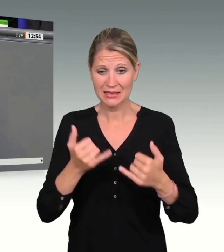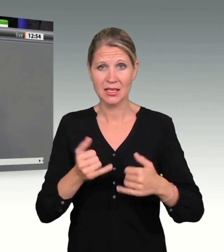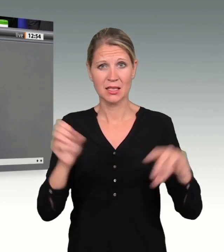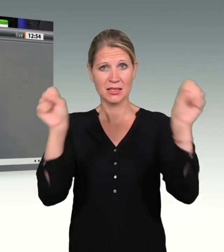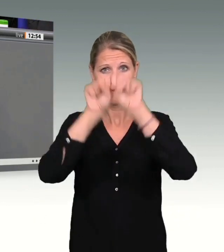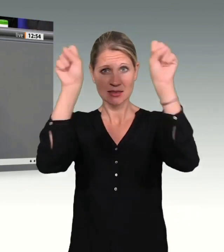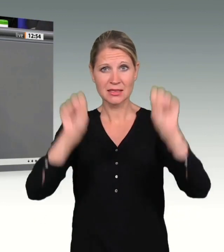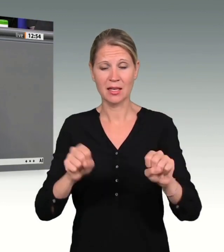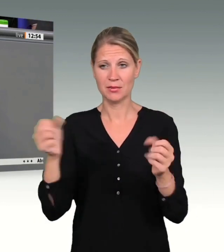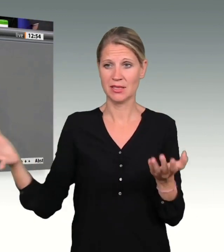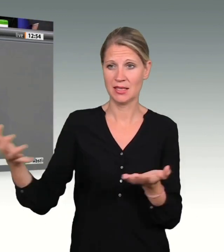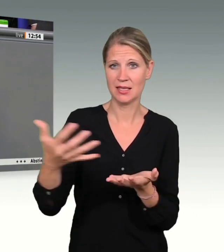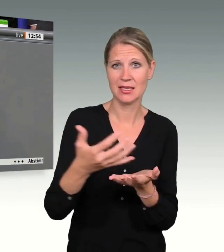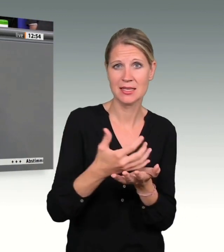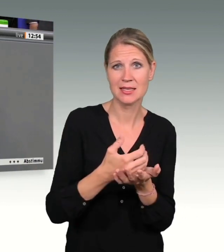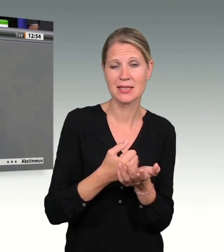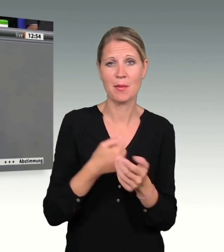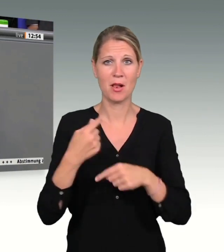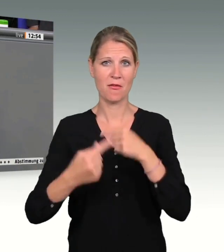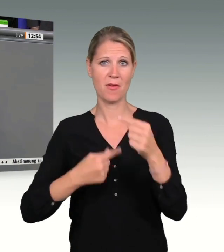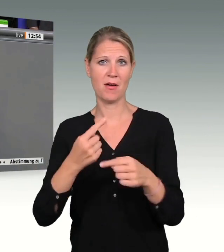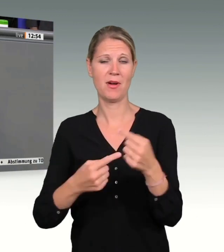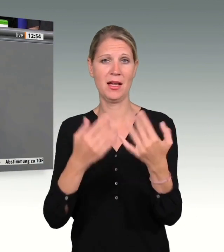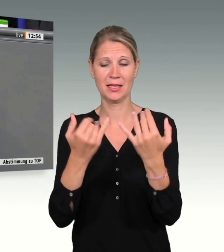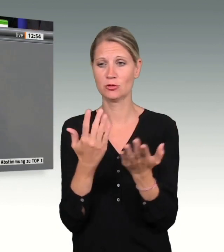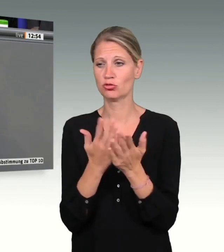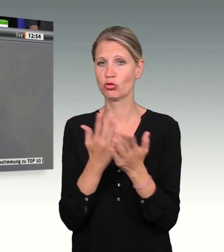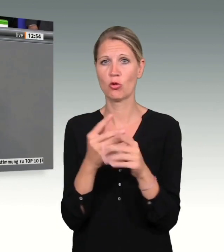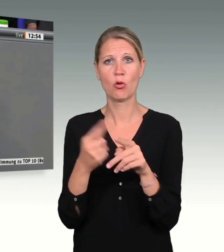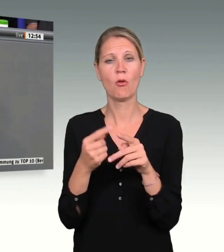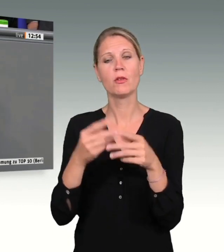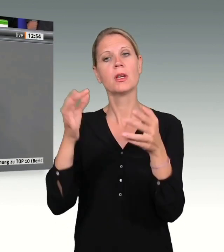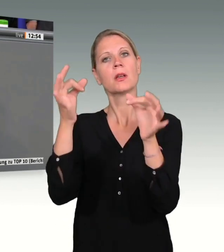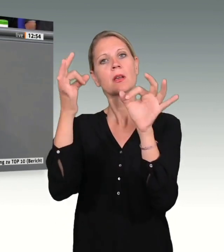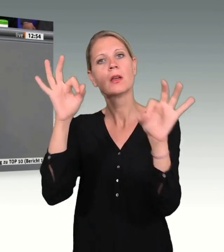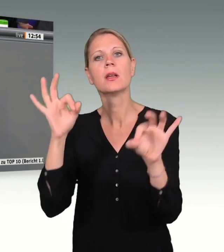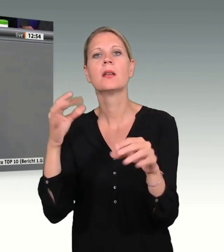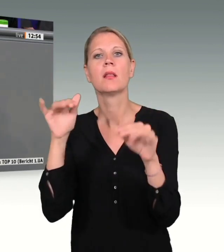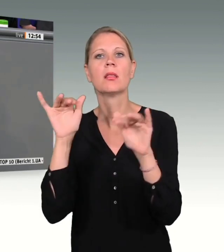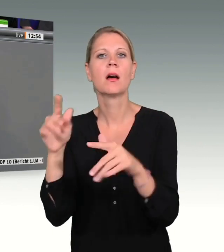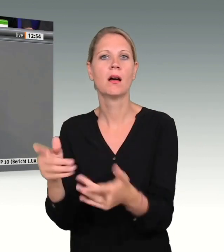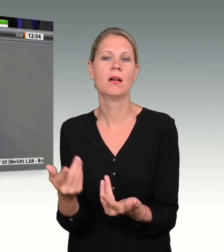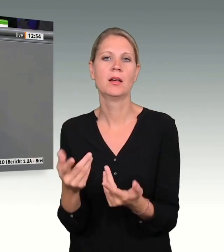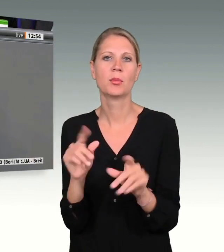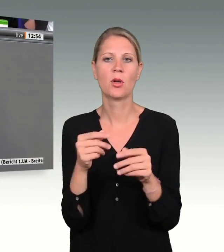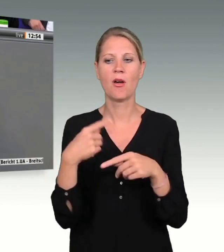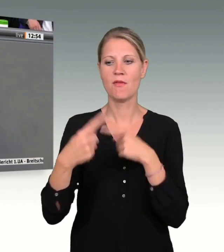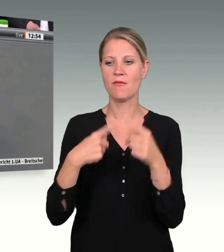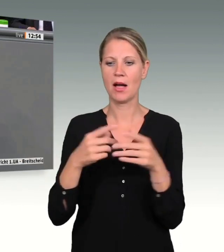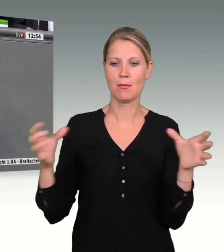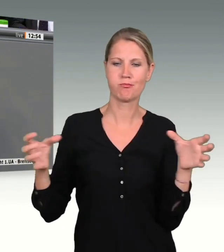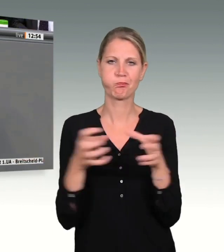Instrument auf justizieller Ebene geschaffen worden, dass Verfahren gebündelt werden und dass bei Vorliegen von solchen